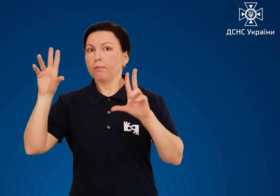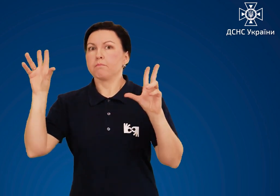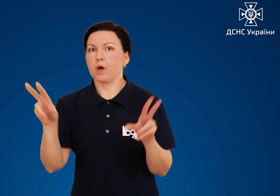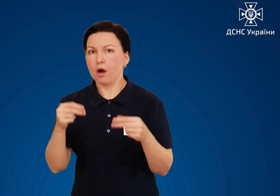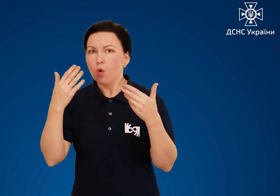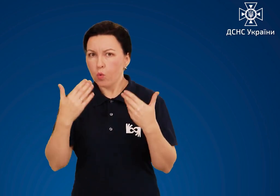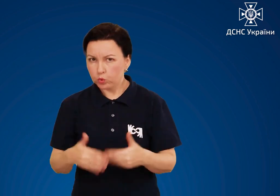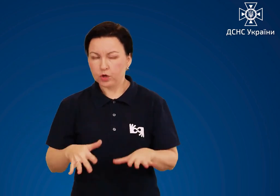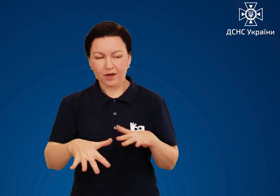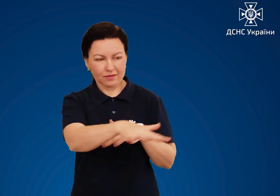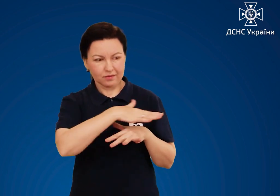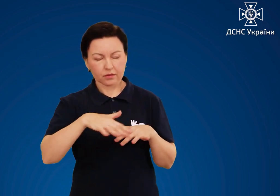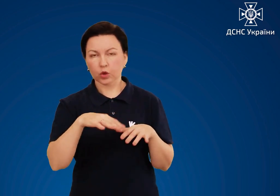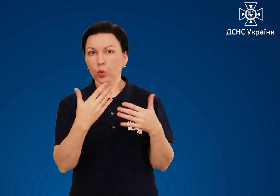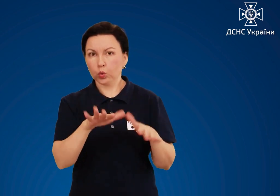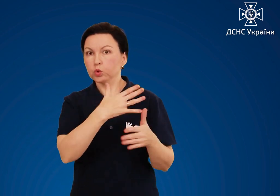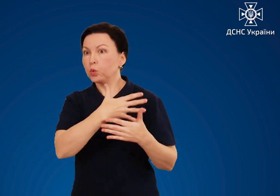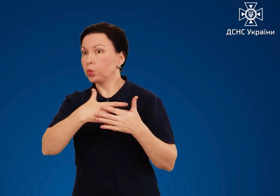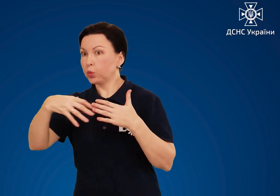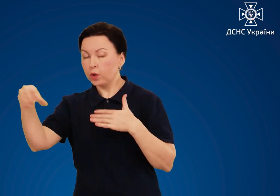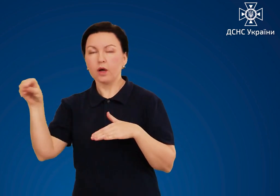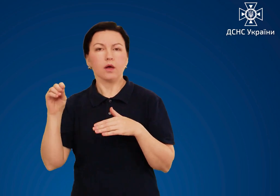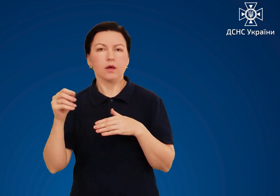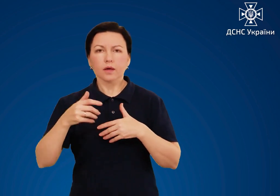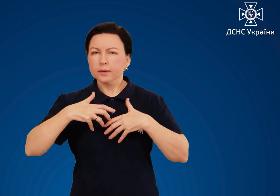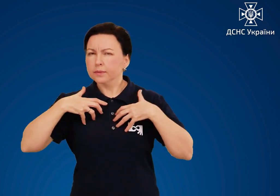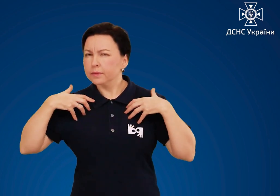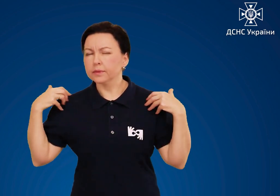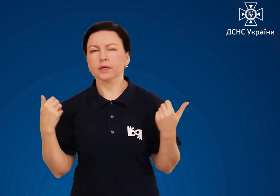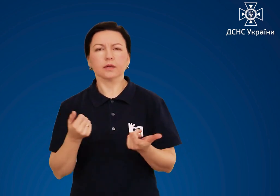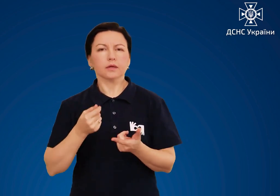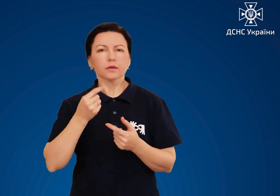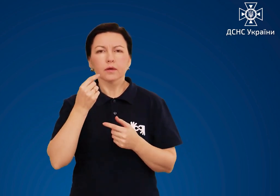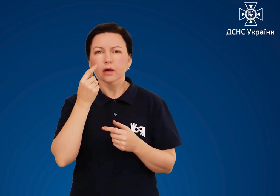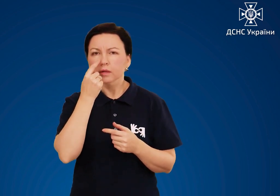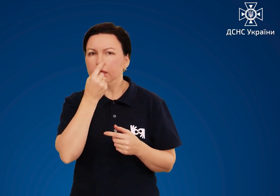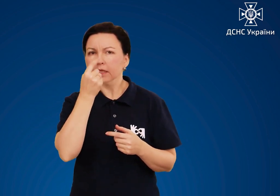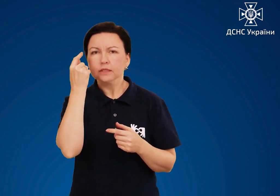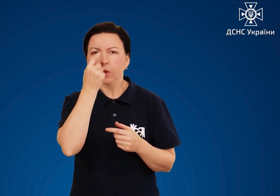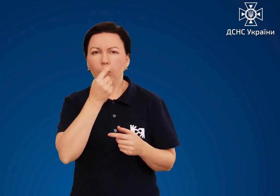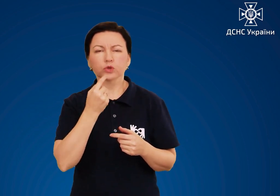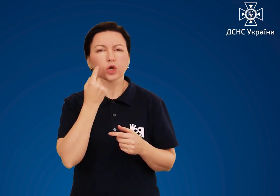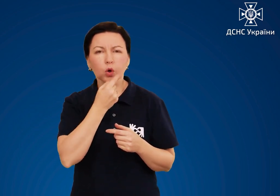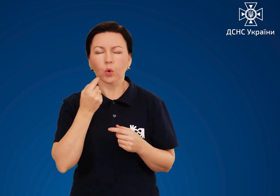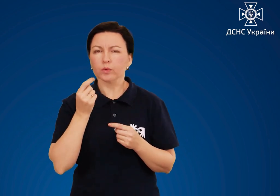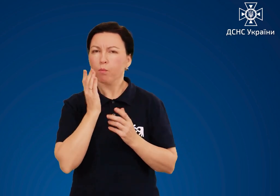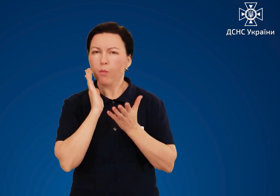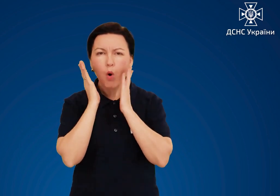одяг Ретельно вимийте очі, ніс та рот По можливості прийміть душ